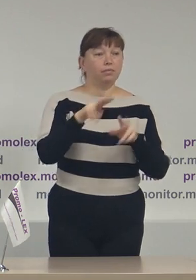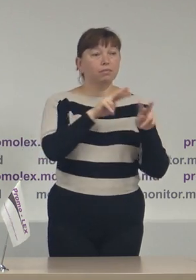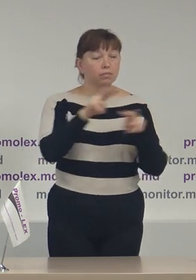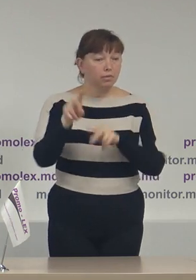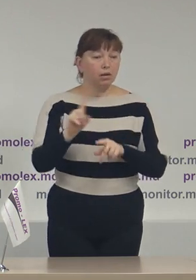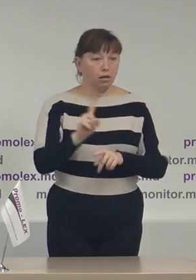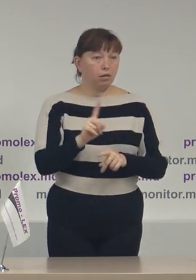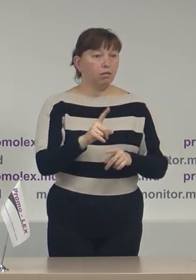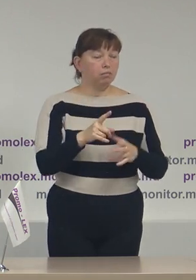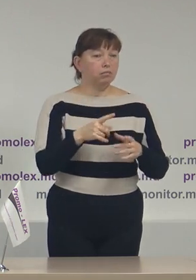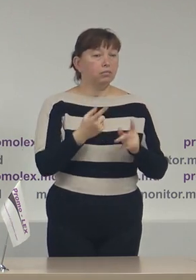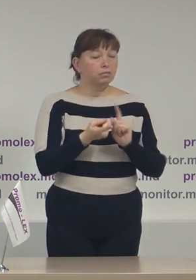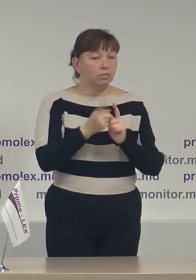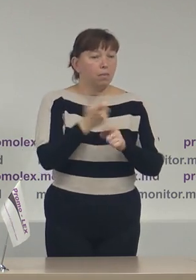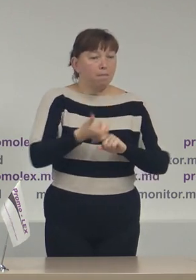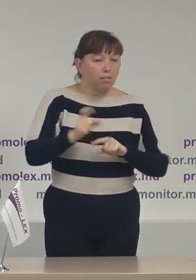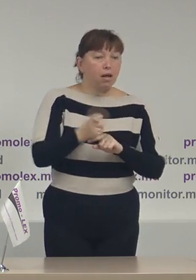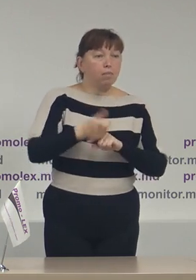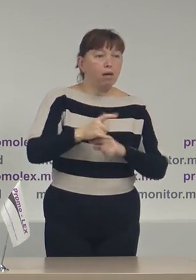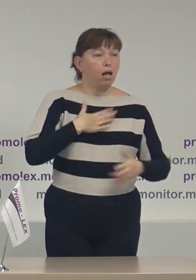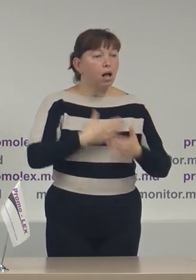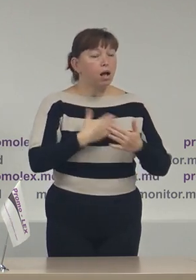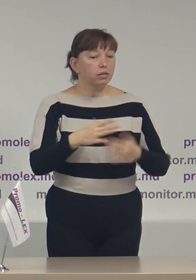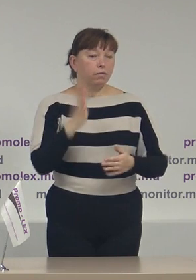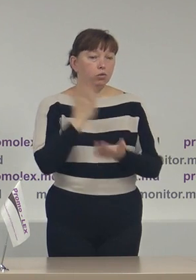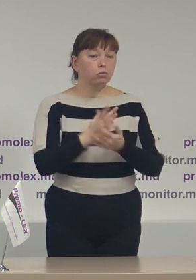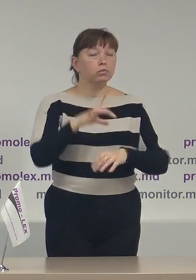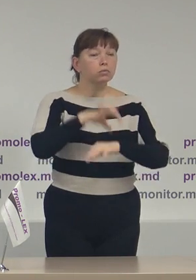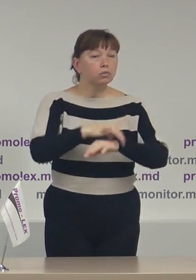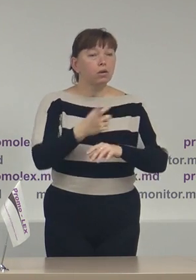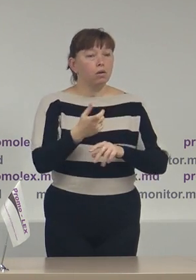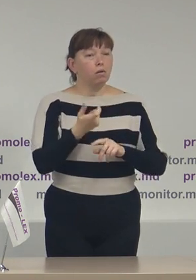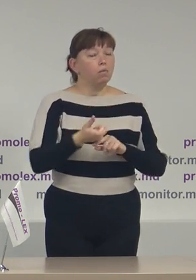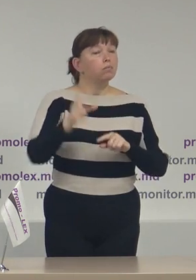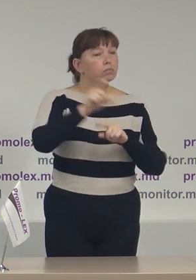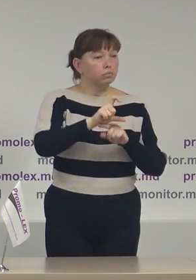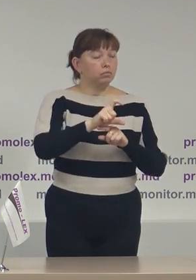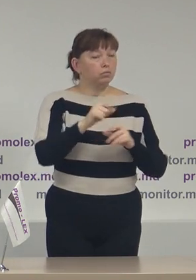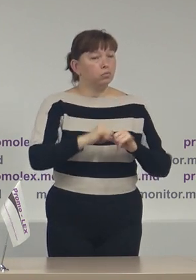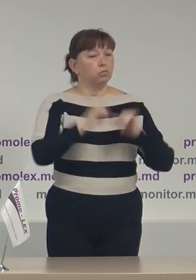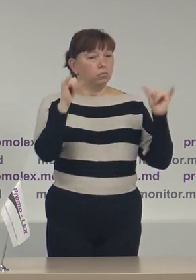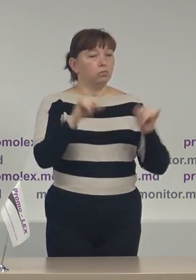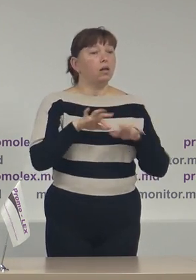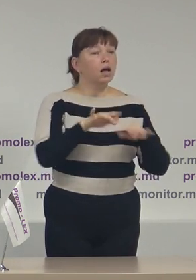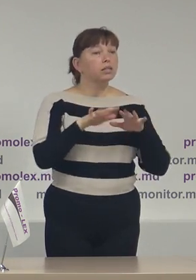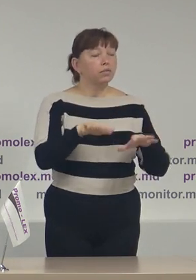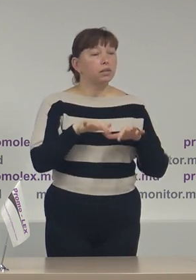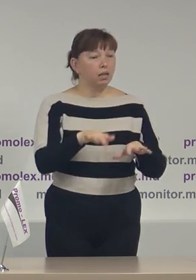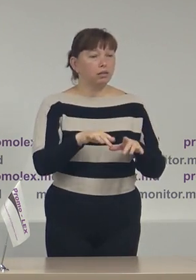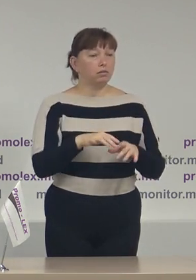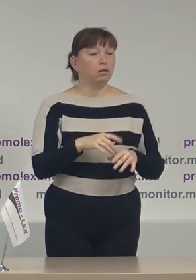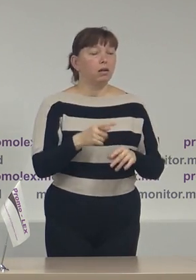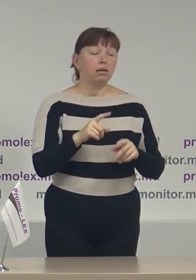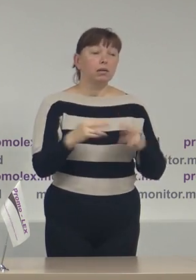devine din ce în ce mai activă, fiind atestate un număr mai sporit de activități de campanie comparativ cu